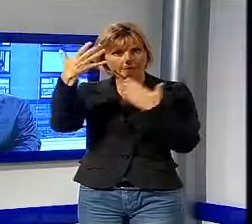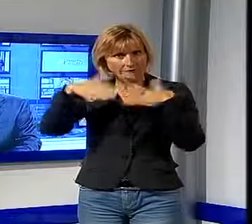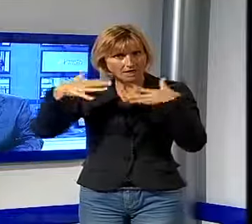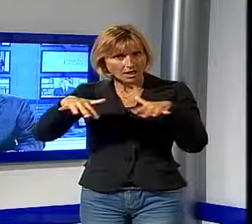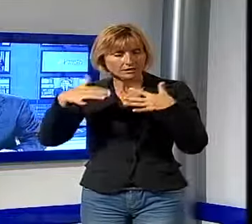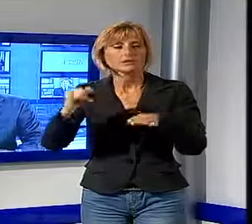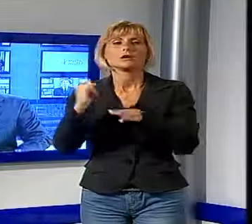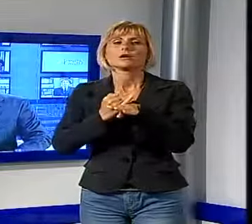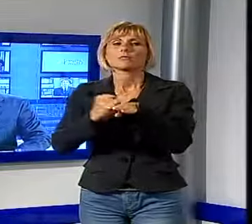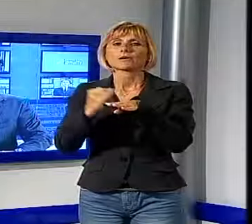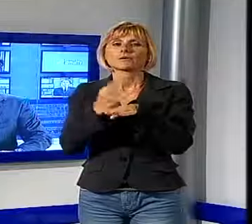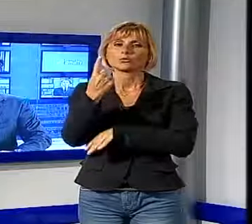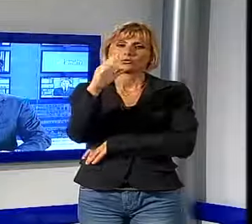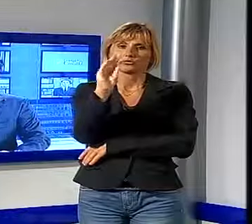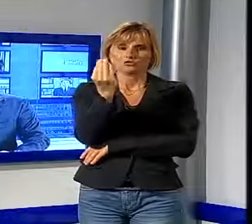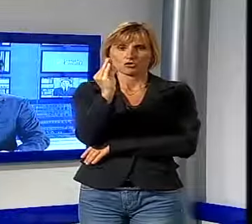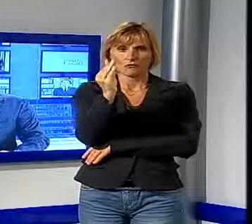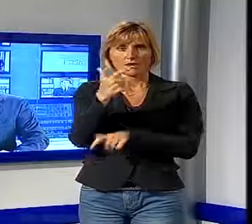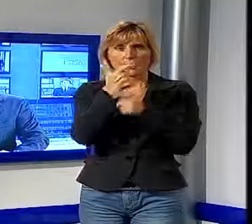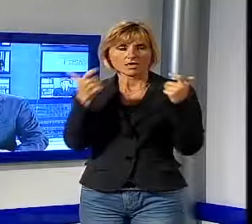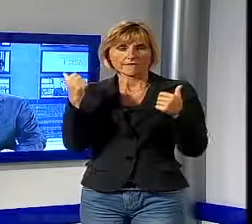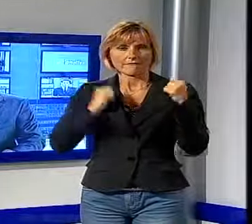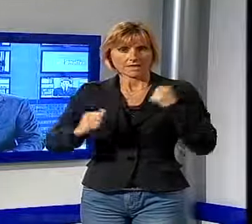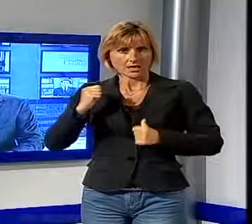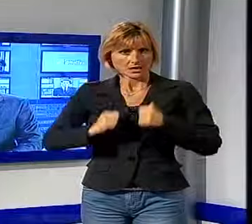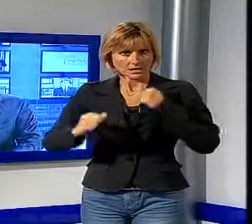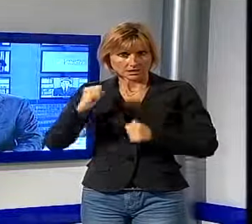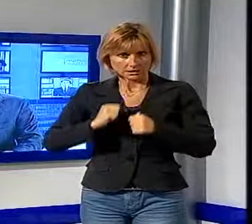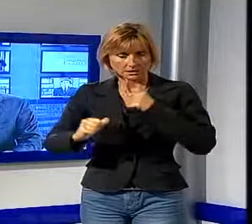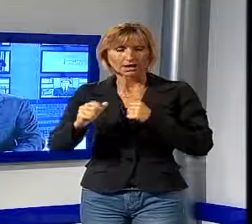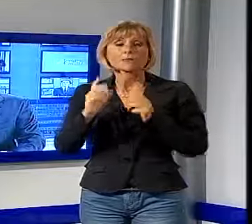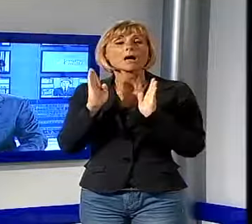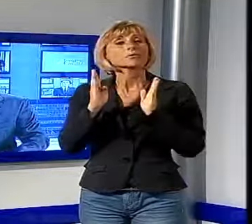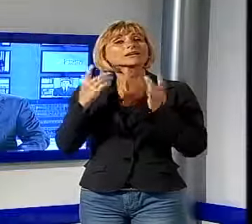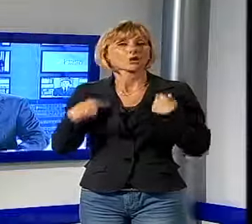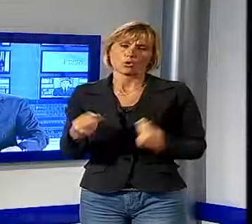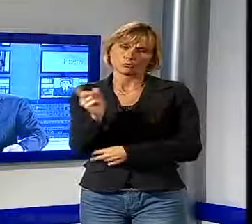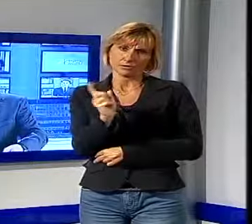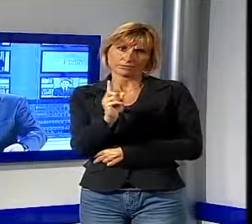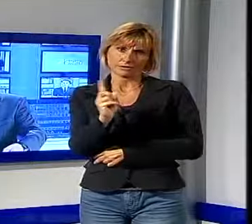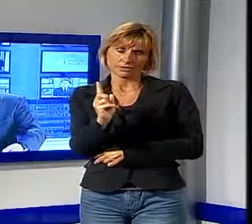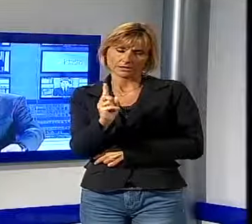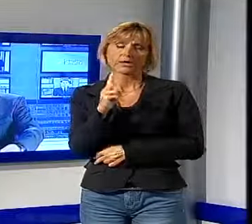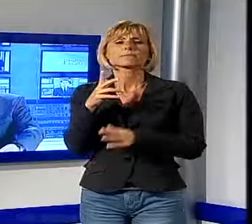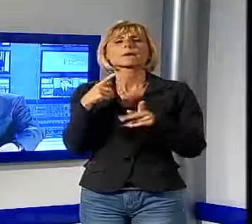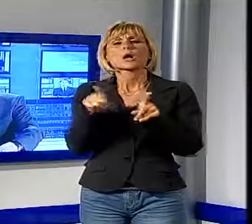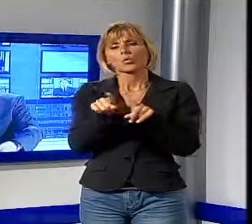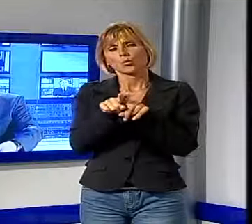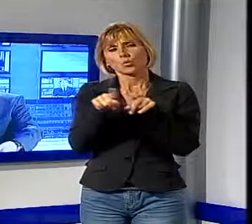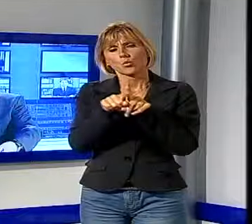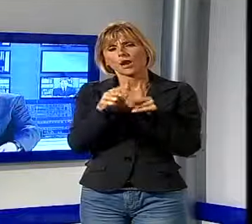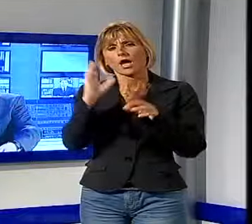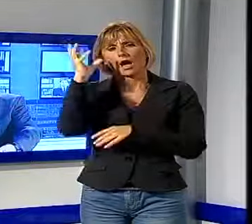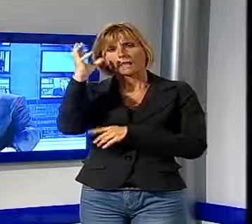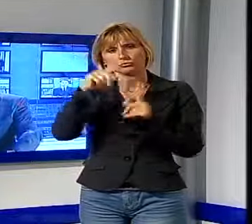particolare un giovane con gravi ferite, non in pericolo di vita, ma comunque trasportato in